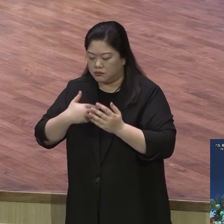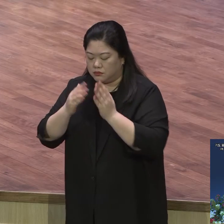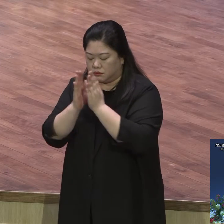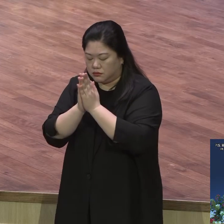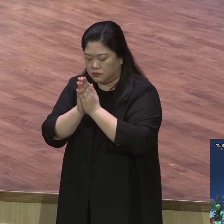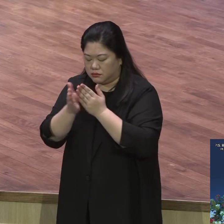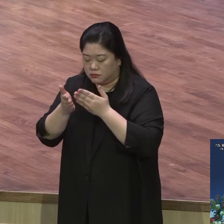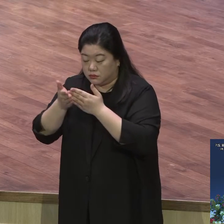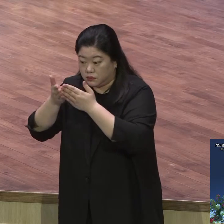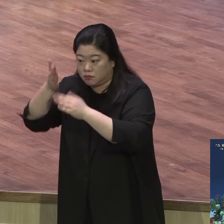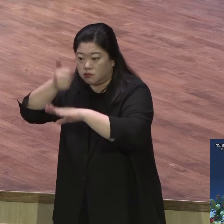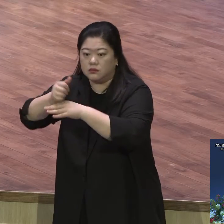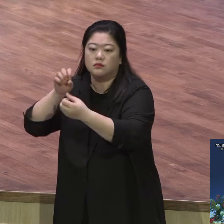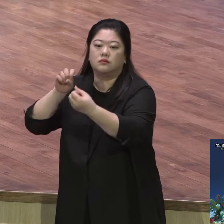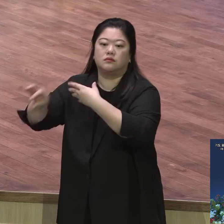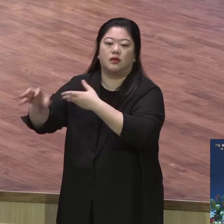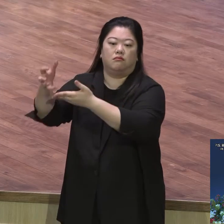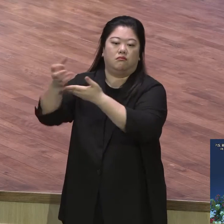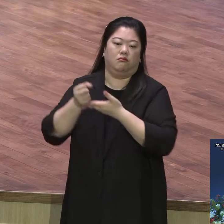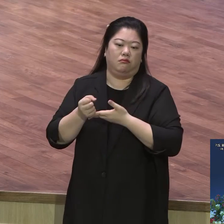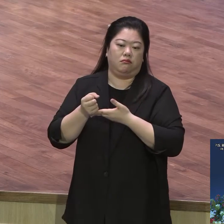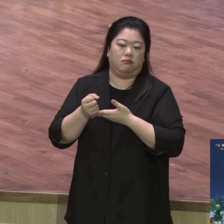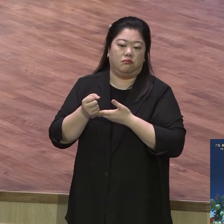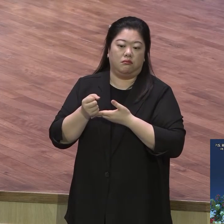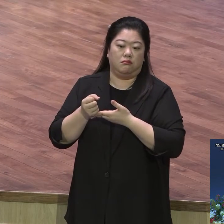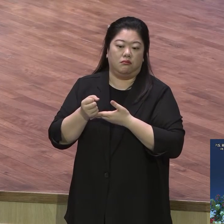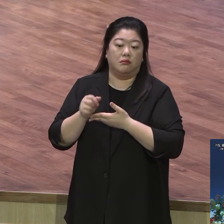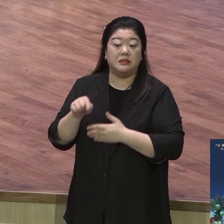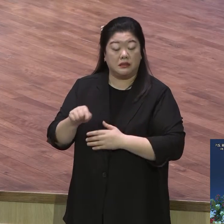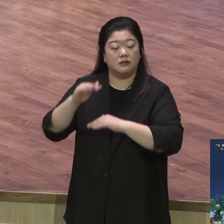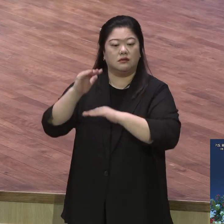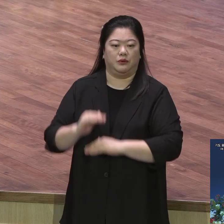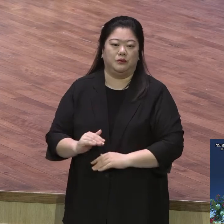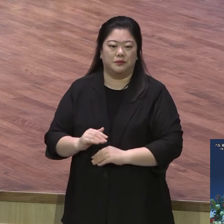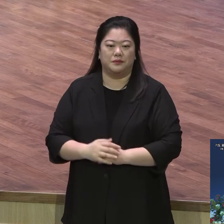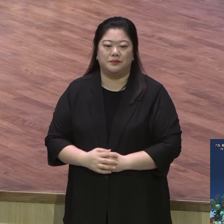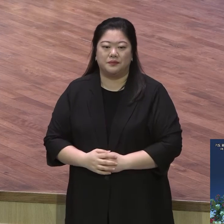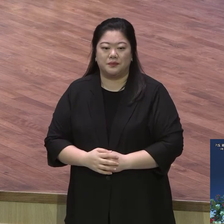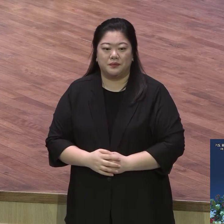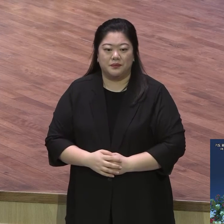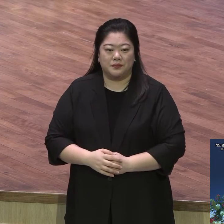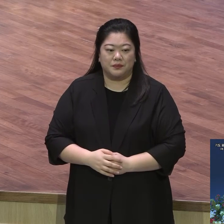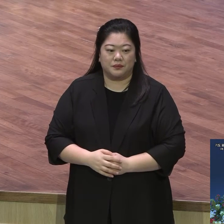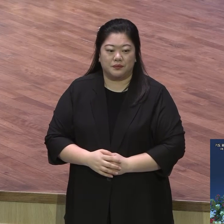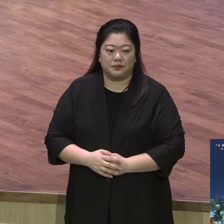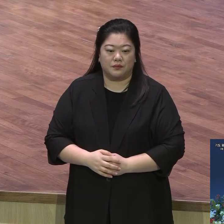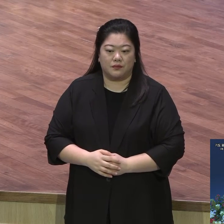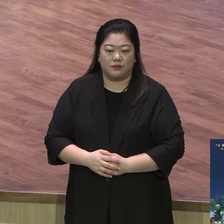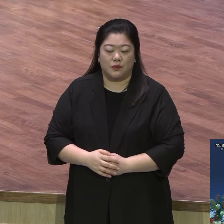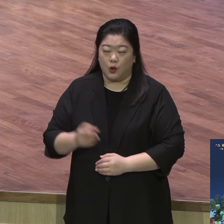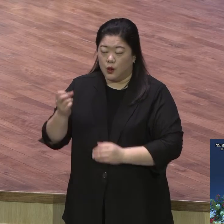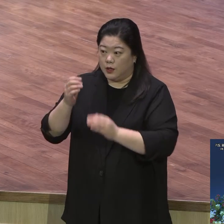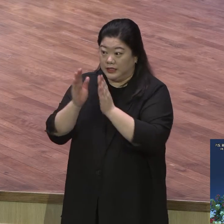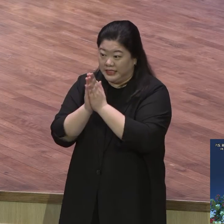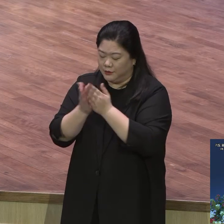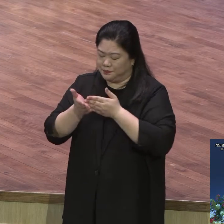그렇게 응답이 되어졌다. 이 확신 속에 있다 보니까 영원한 기도